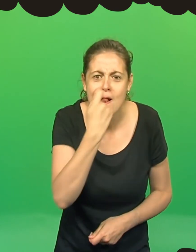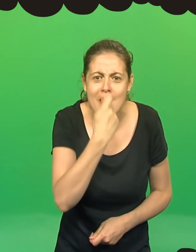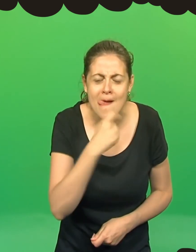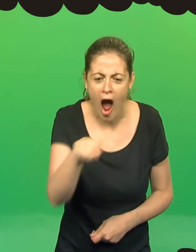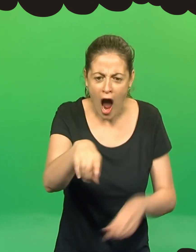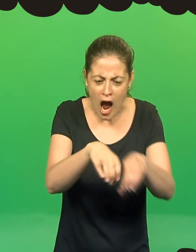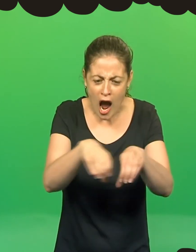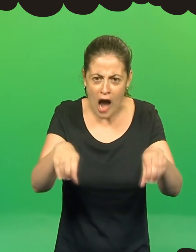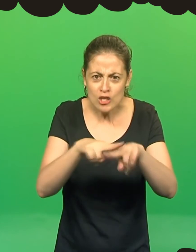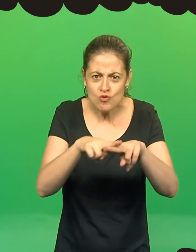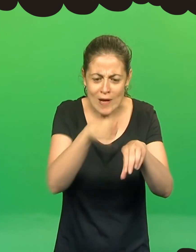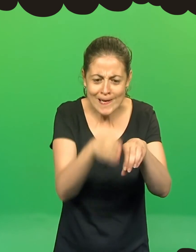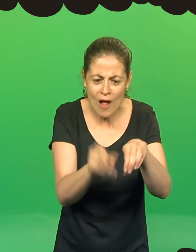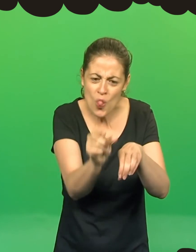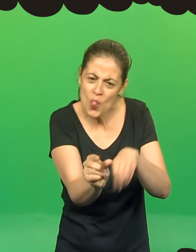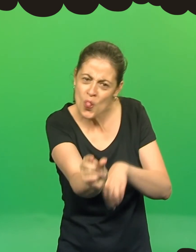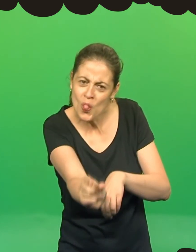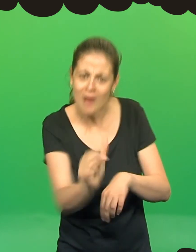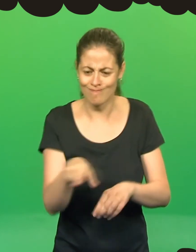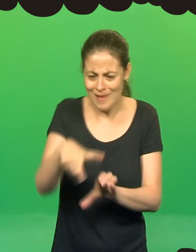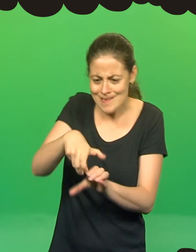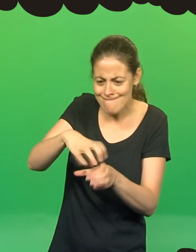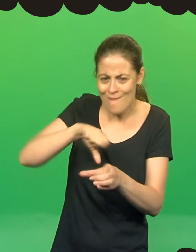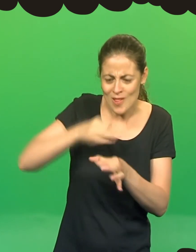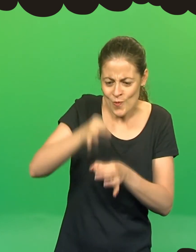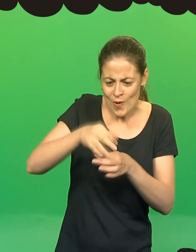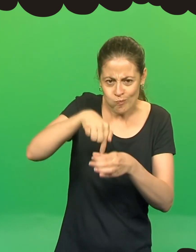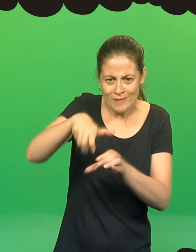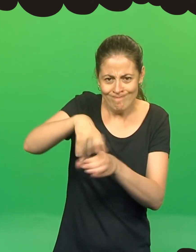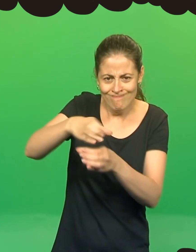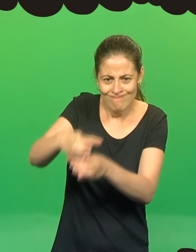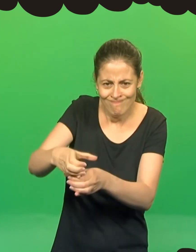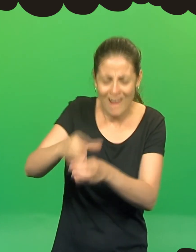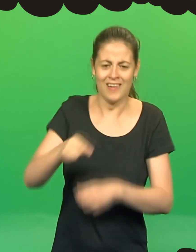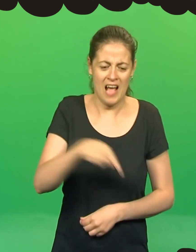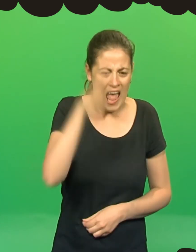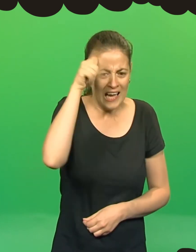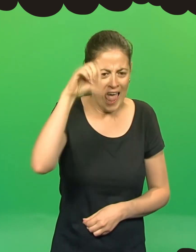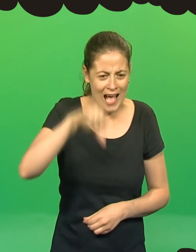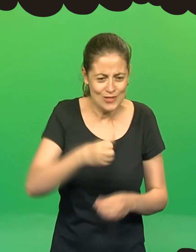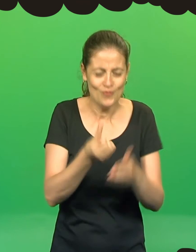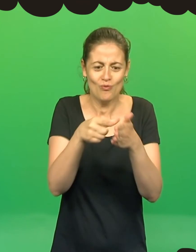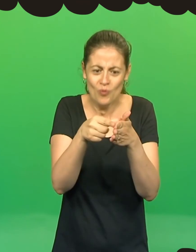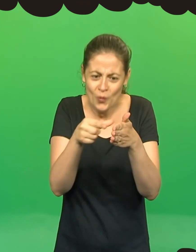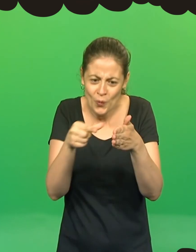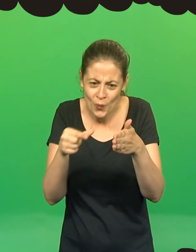bolo, um gelado, um frasco de pickles, uma fatia de queijo, um bocado de salame